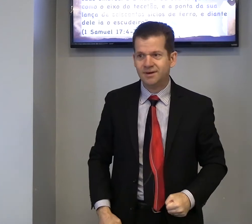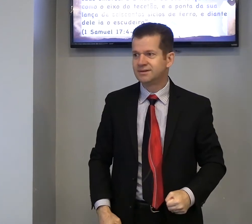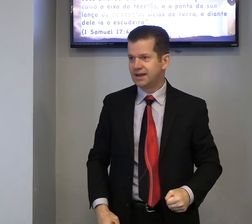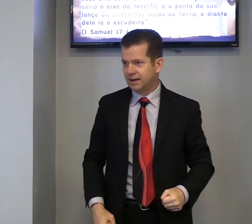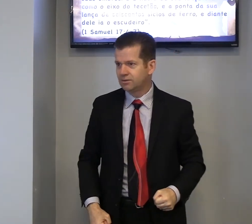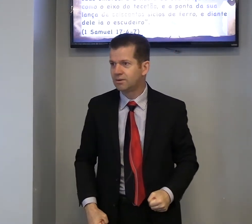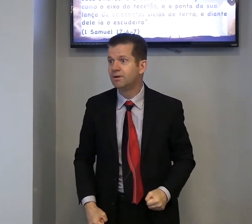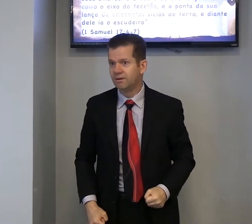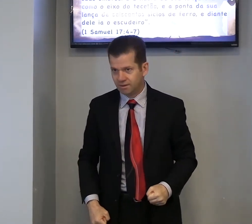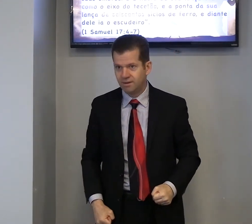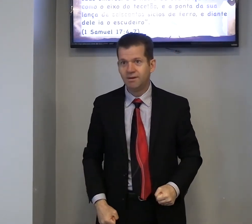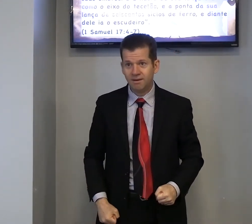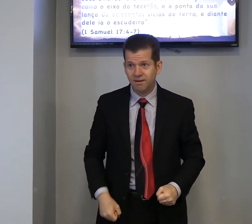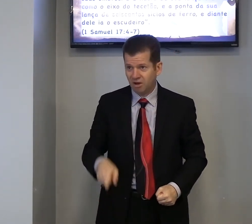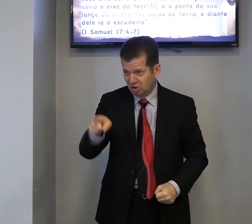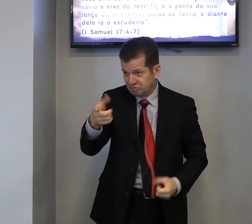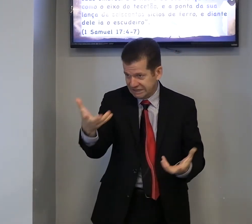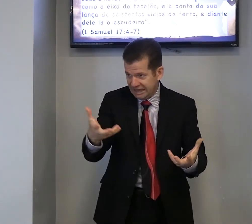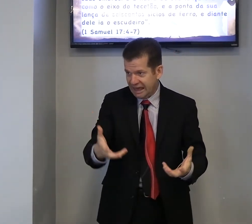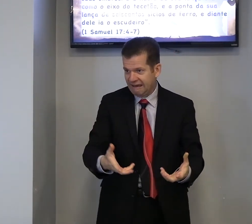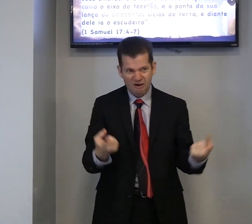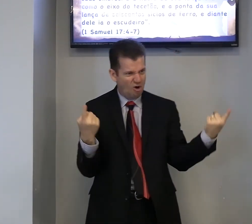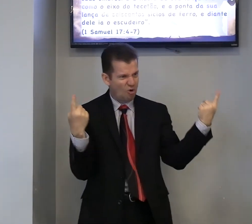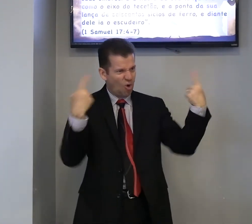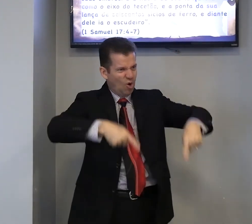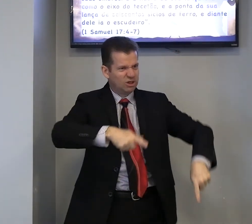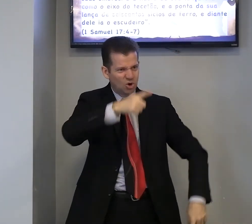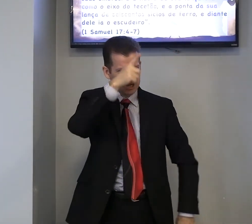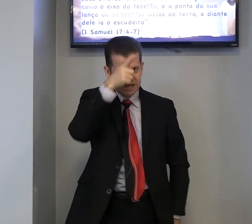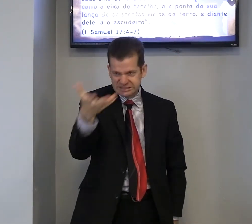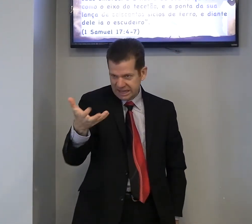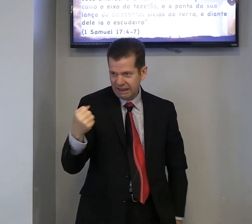certo? Você quer? Conta, Golias, quer?